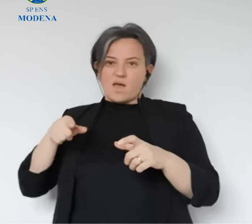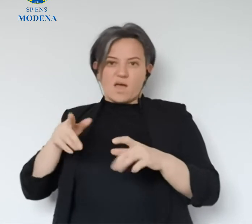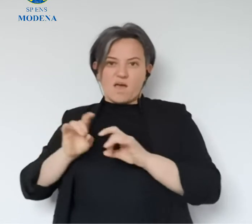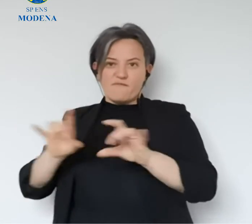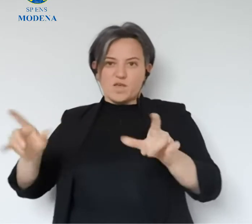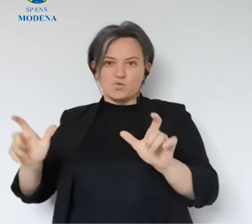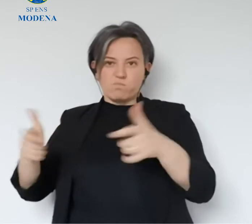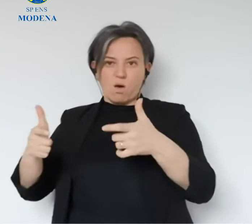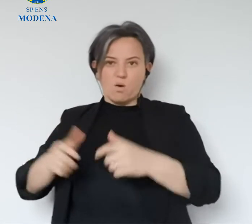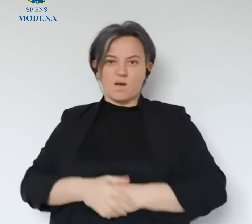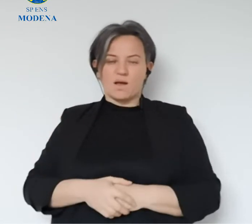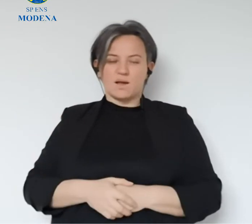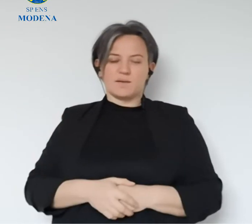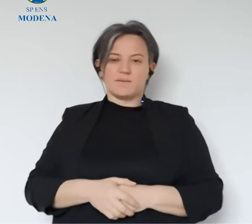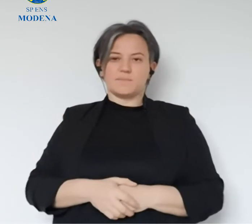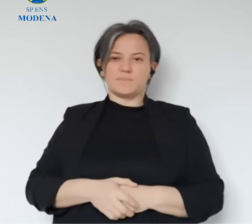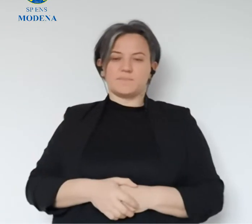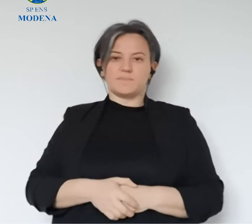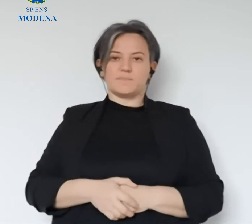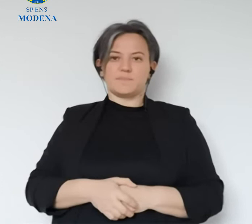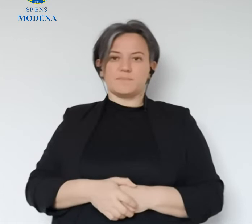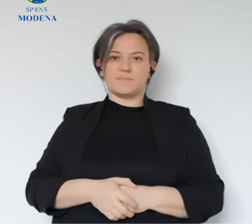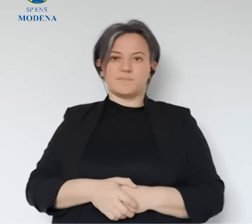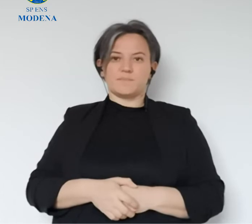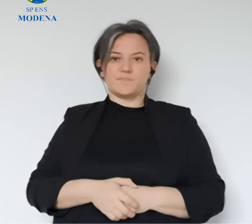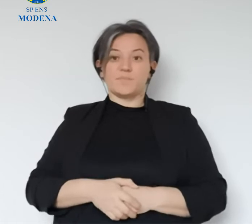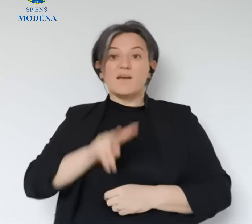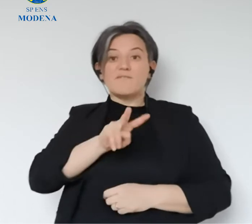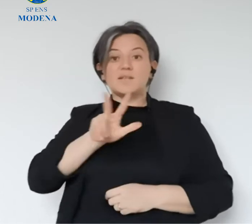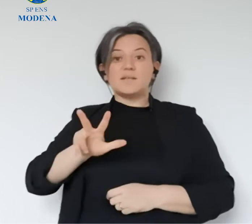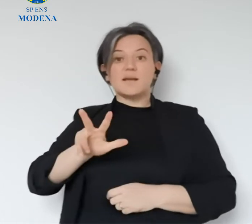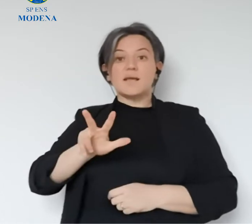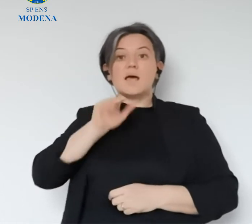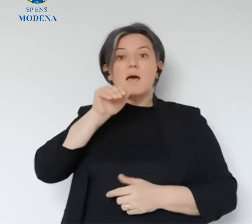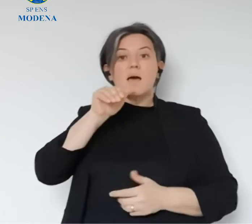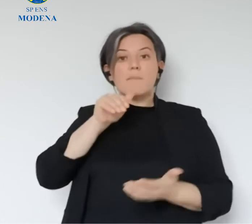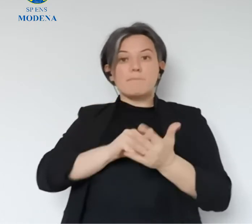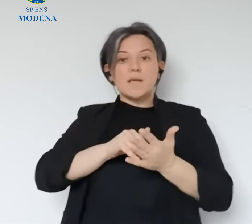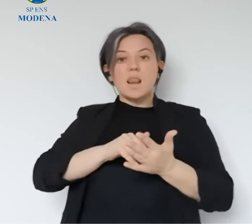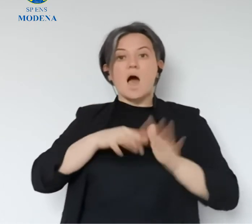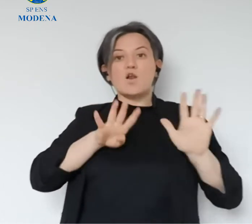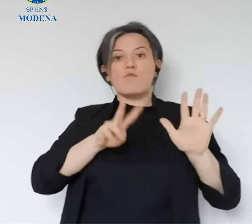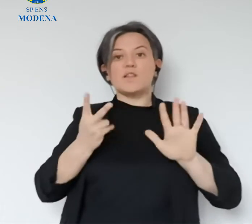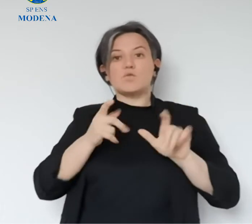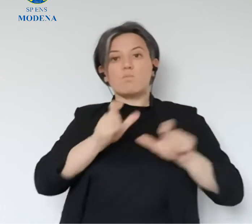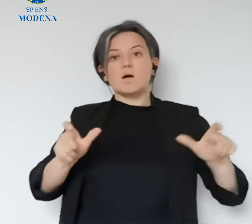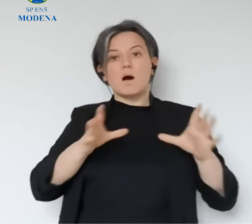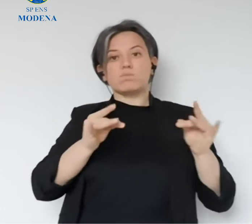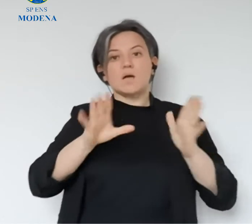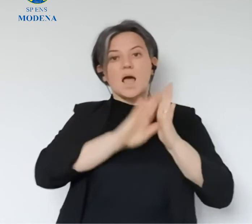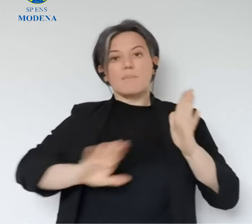sviluppando un po' nella nostra città rispetto alle cose che stiamo facendo per fermare il virus stesso.